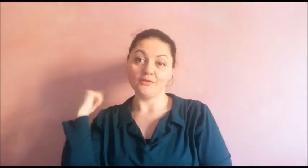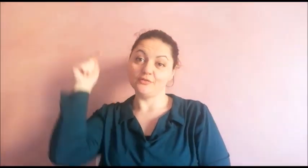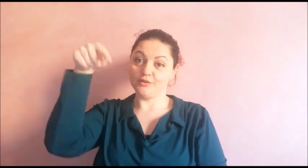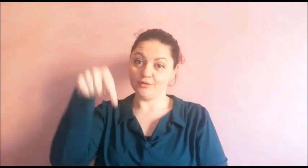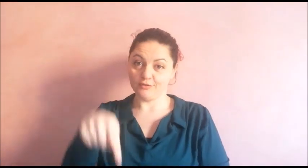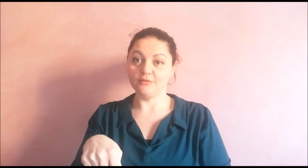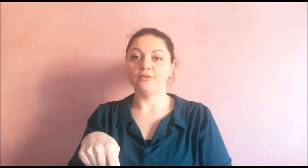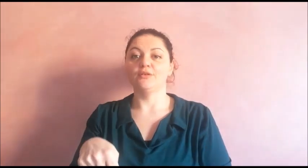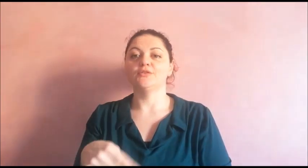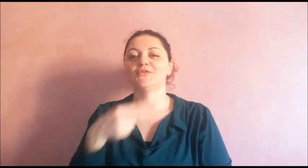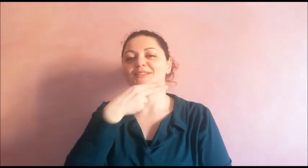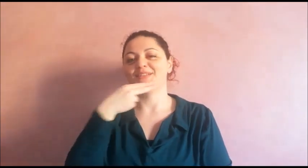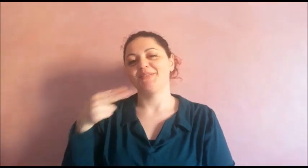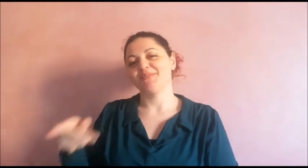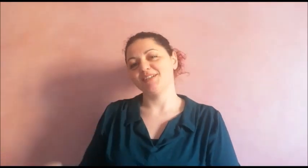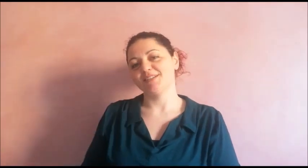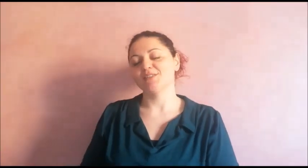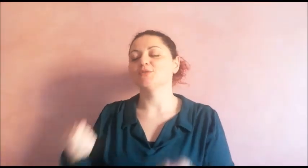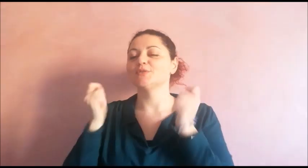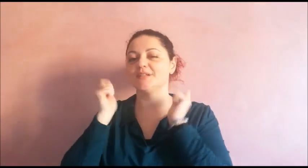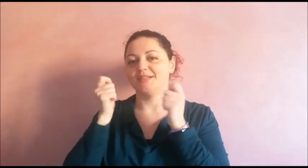Cappuccetto rosso